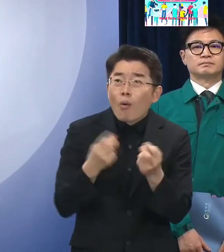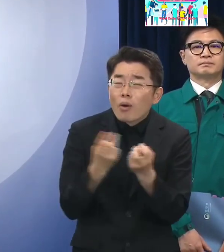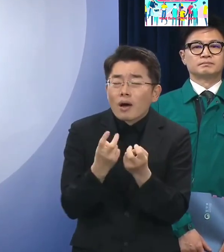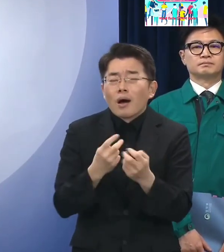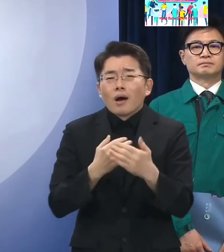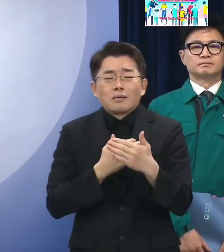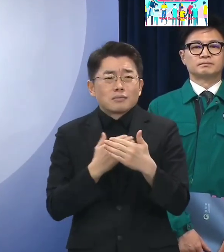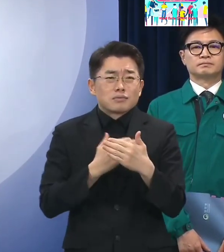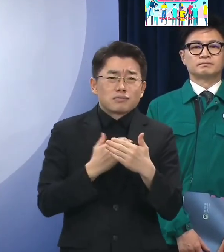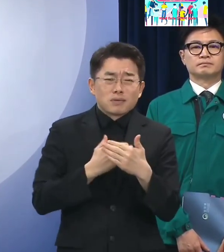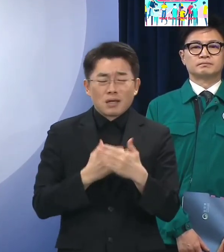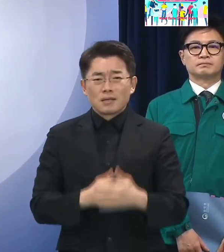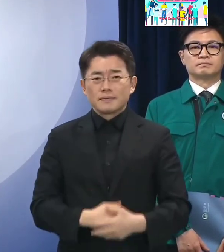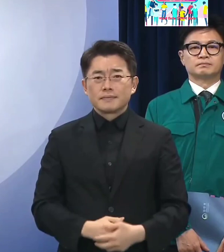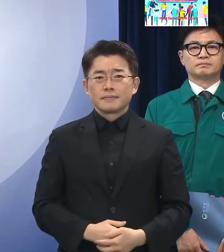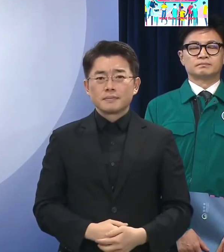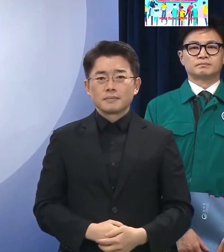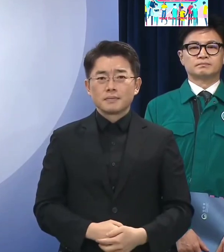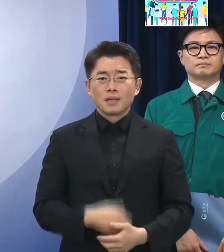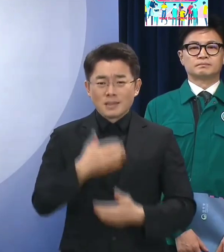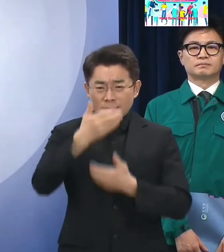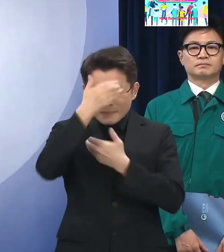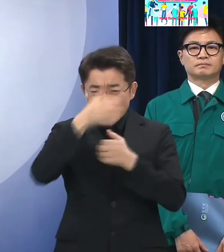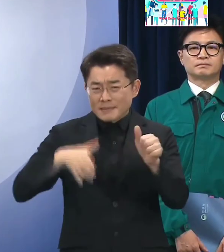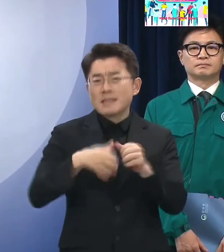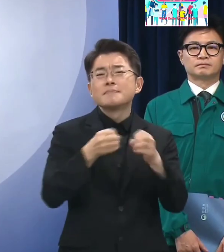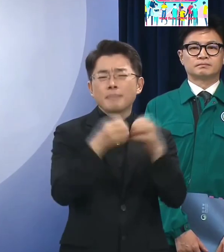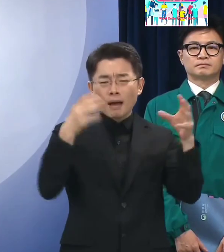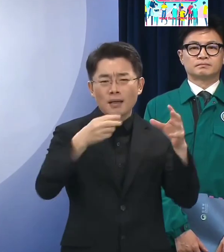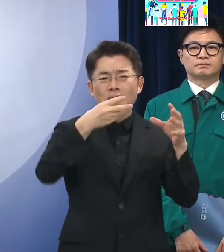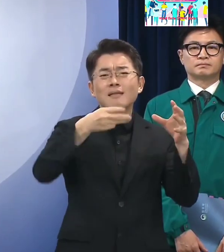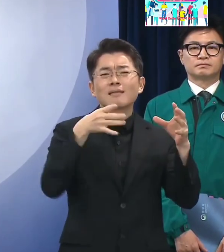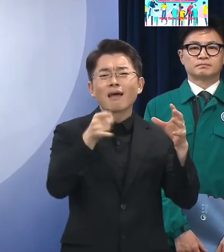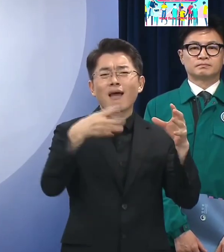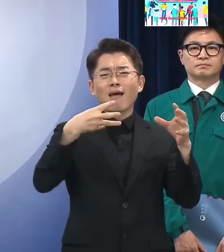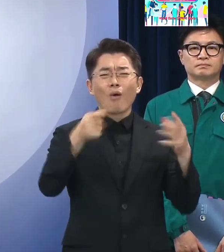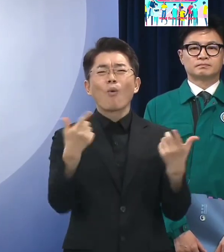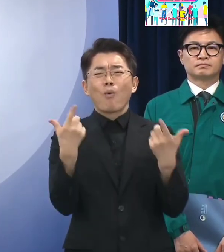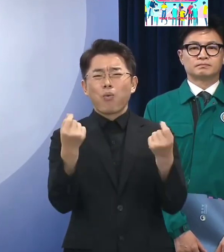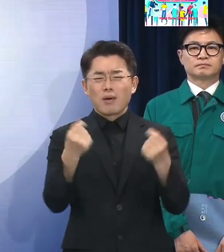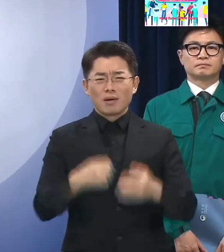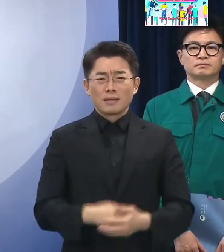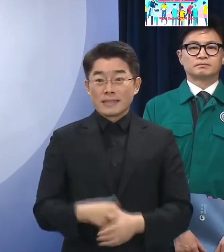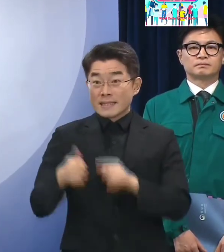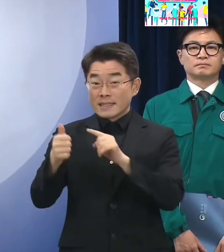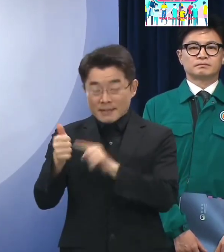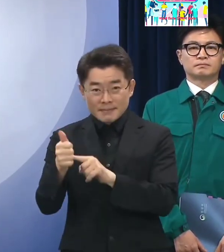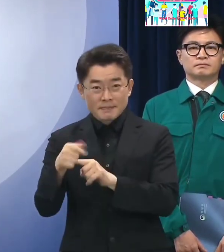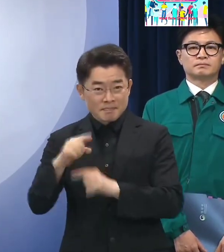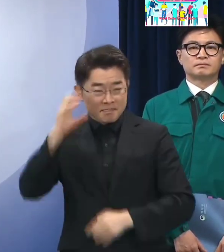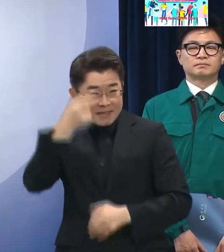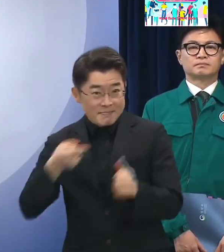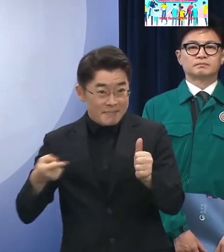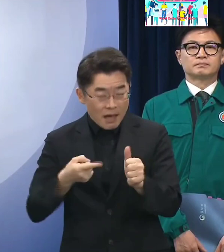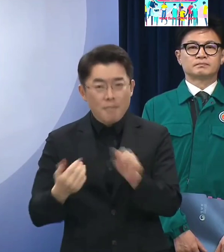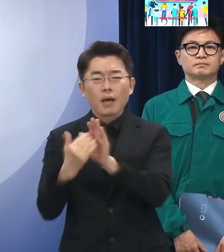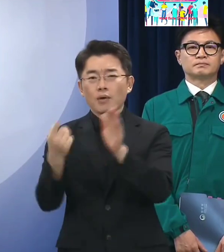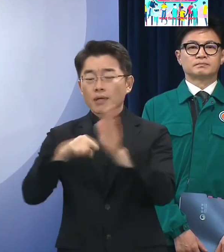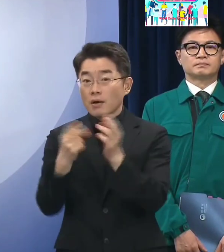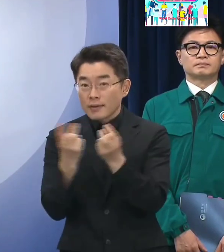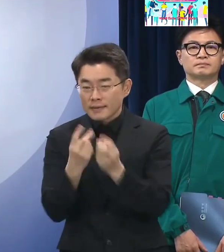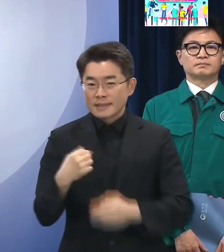있습니다 사실상 테러와 비슷한 이상 동기범죄를 근절하기 위해 이미 당정이